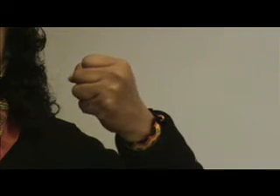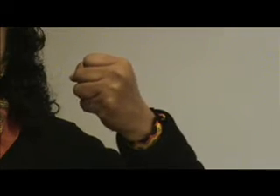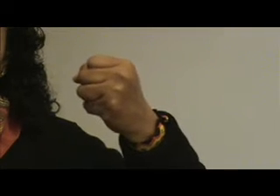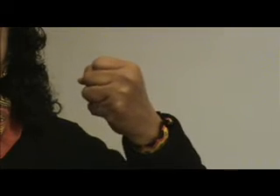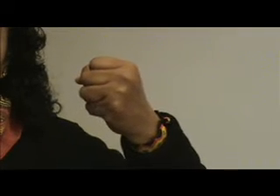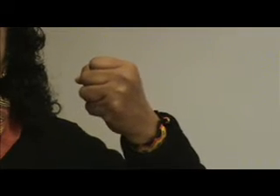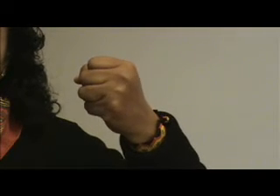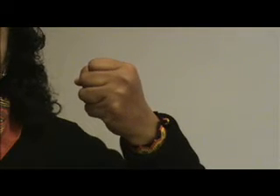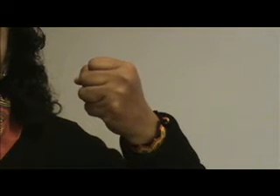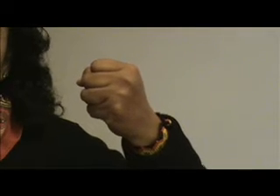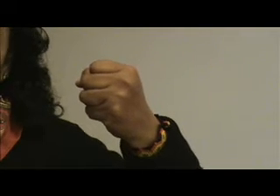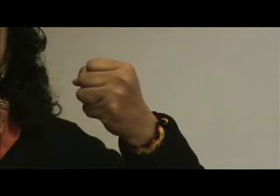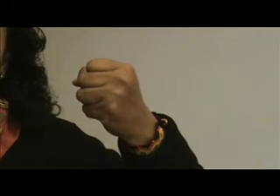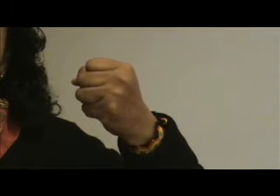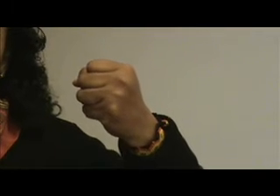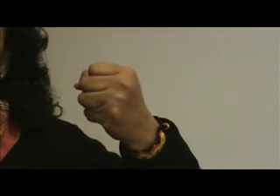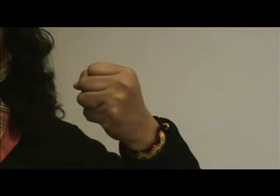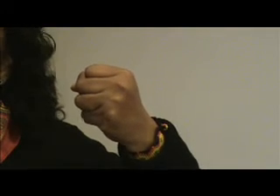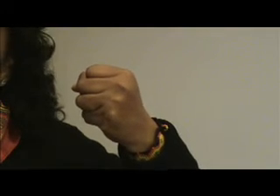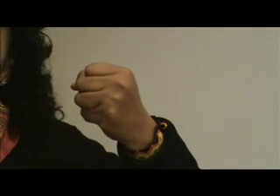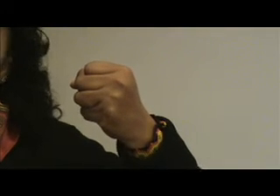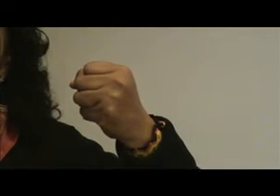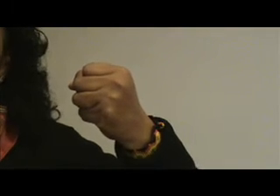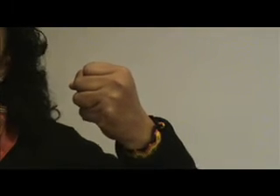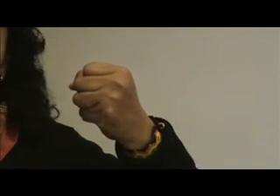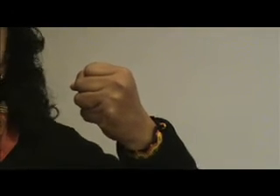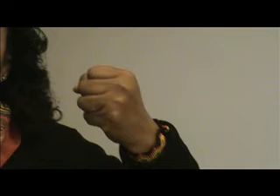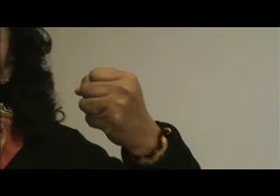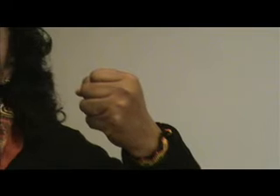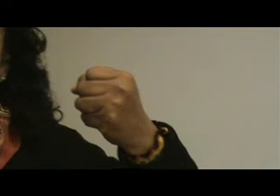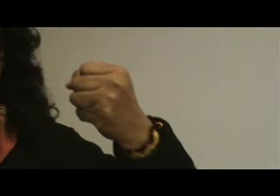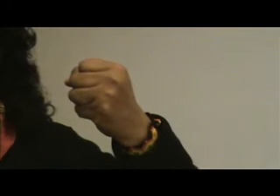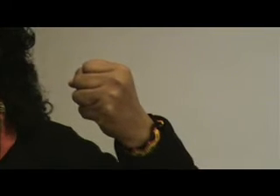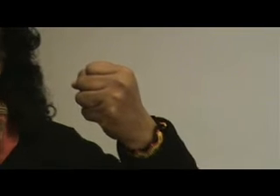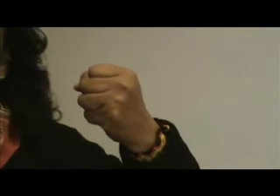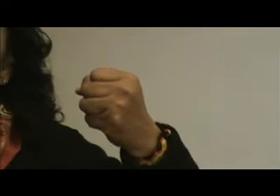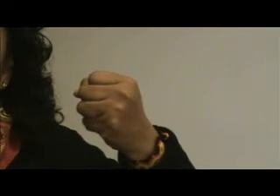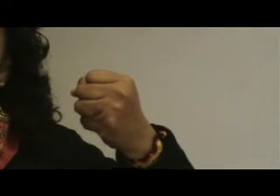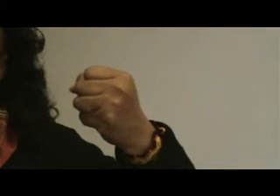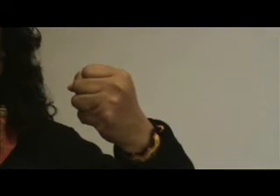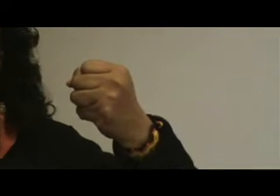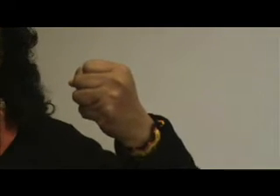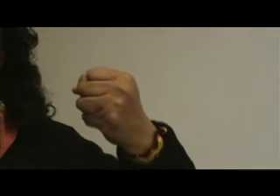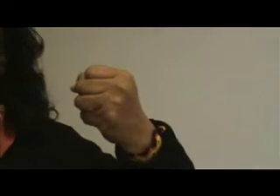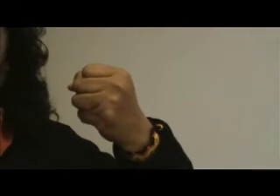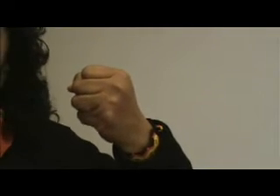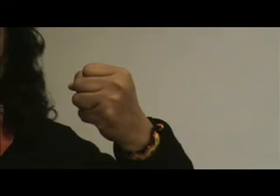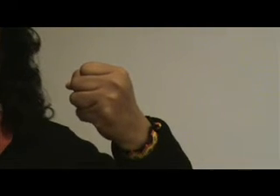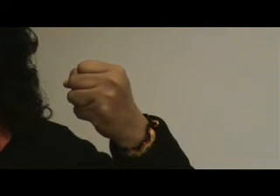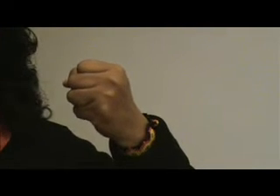y que se movilizaron. Supimos que hubo protestas en los consulados, en las embajadas, hubo marchas,